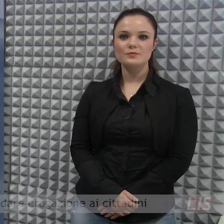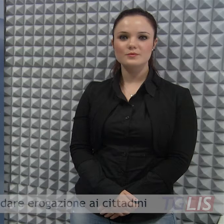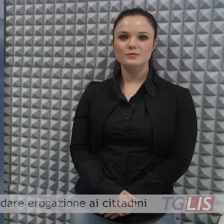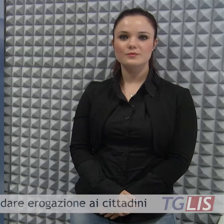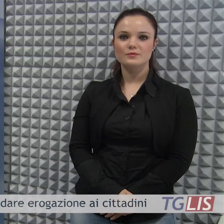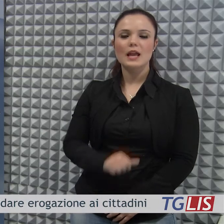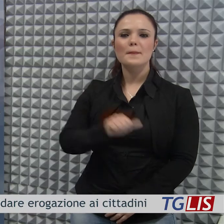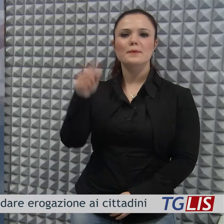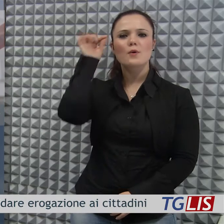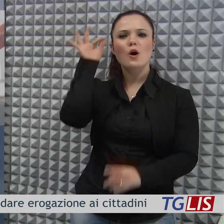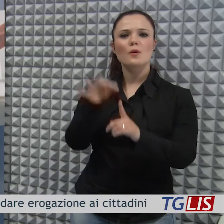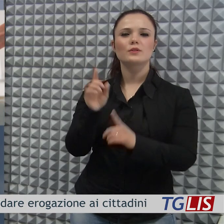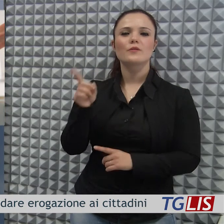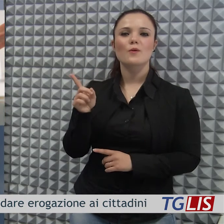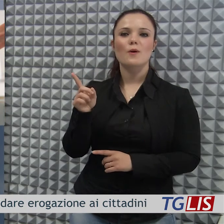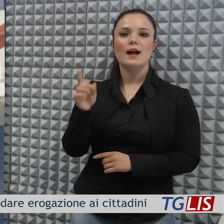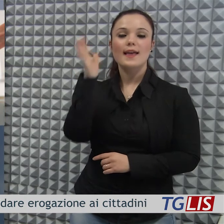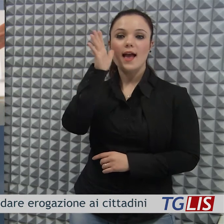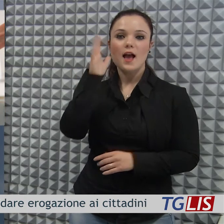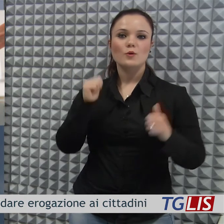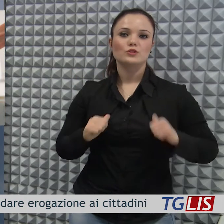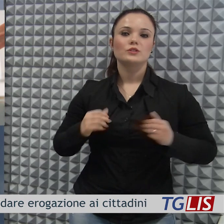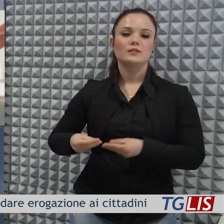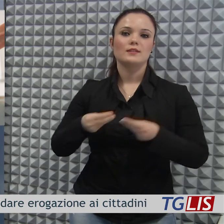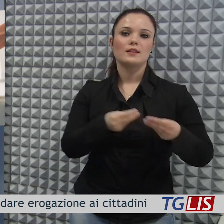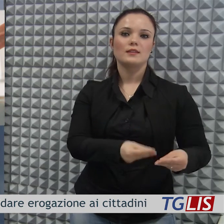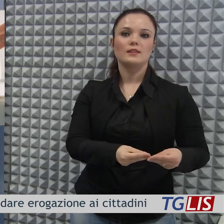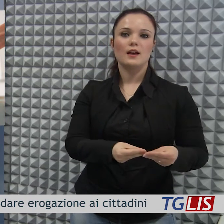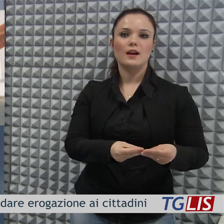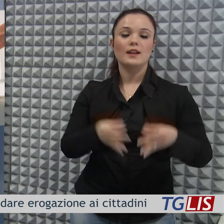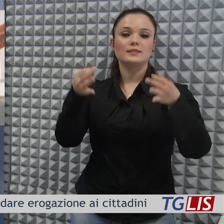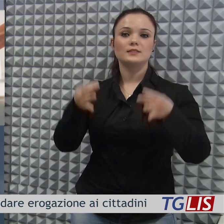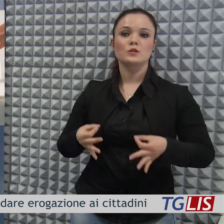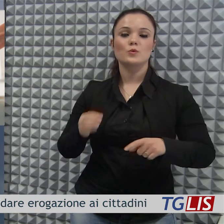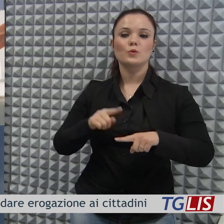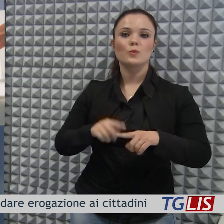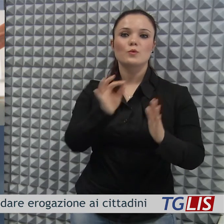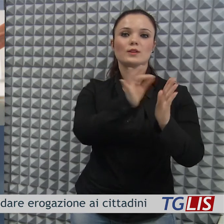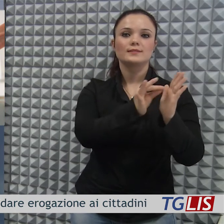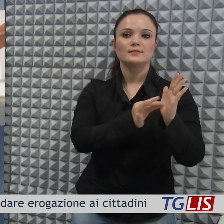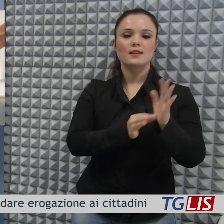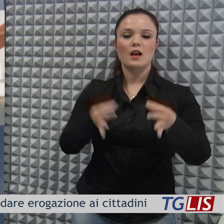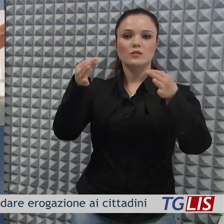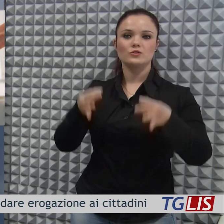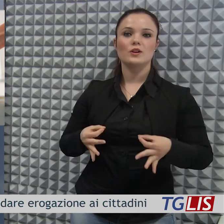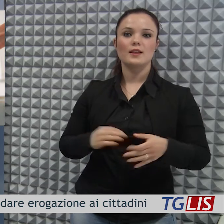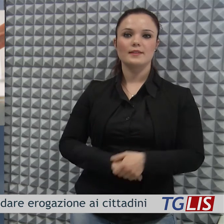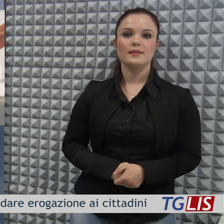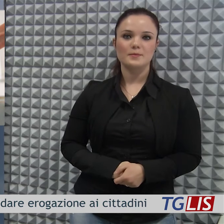Il primo obiettivo è ridare l'acqua ai cittadini e farlo in sicurezza e con la certezza dei dati.